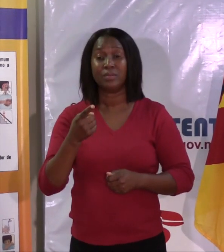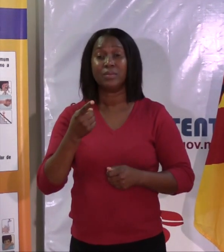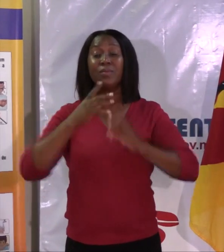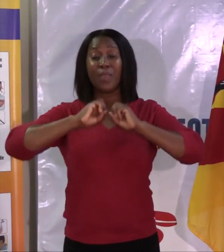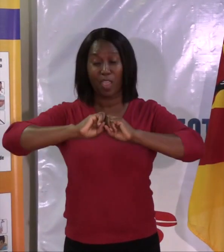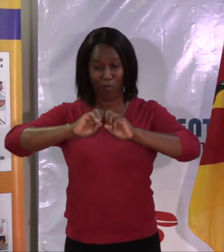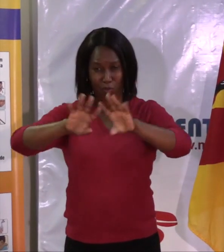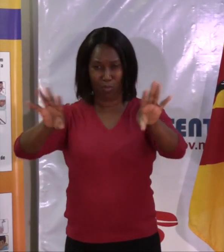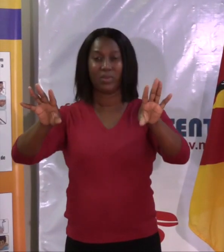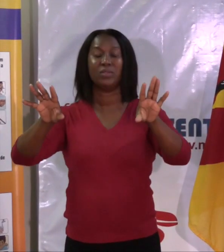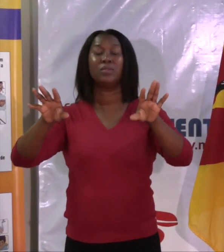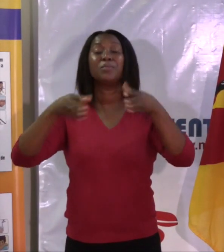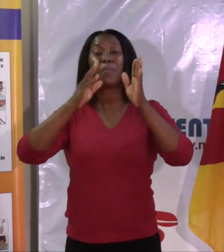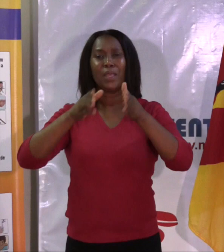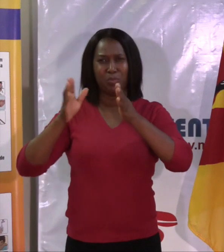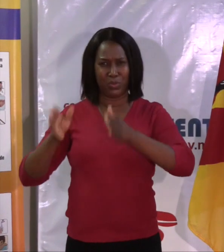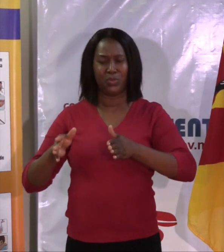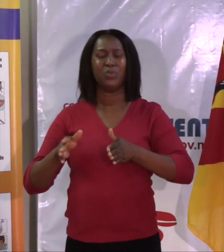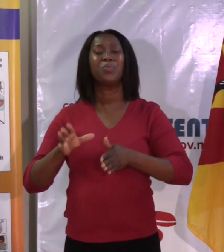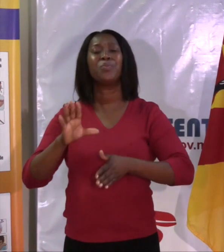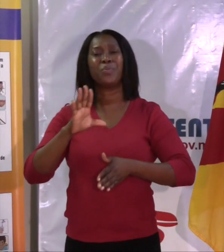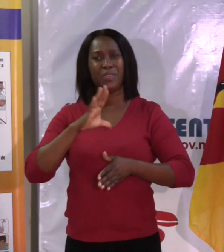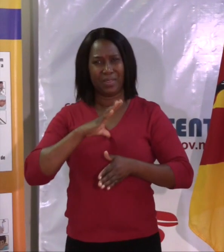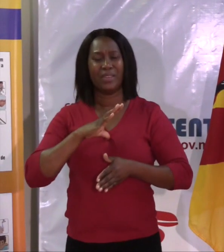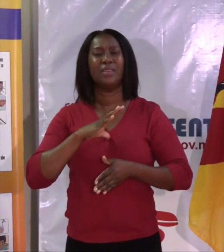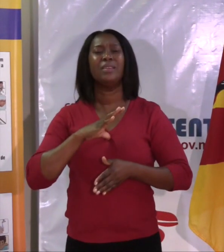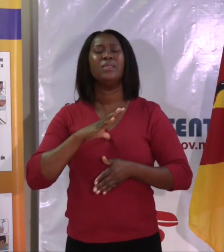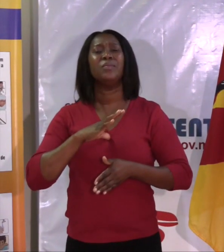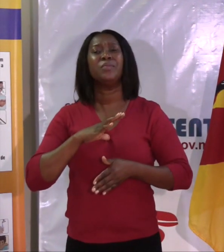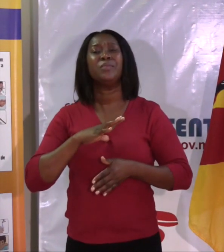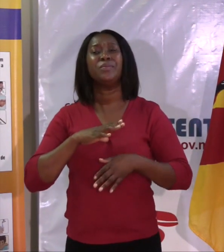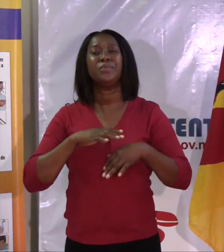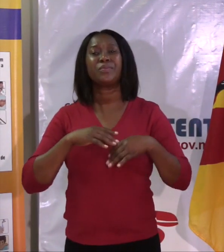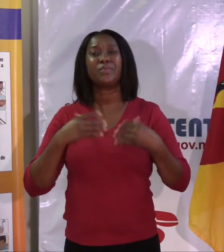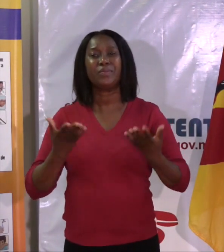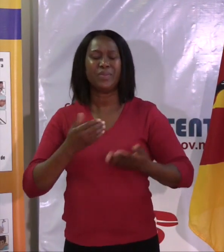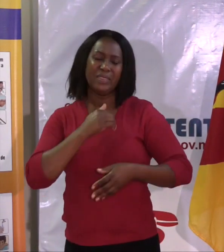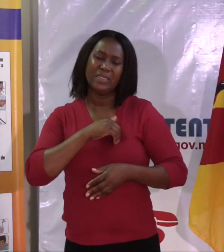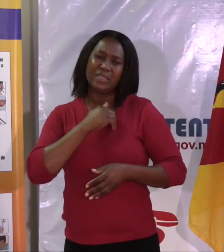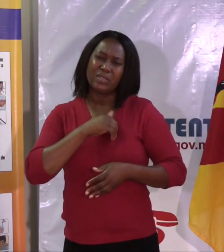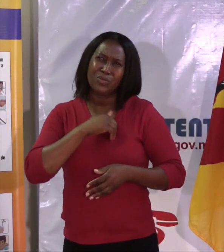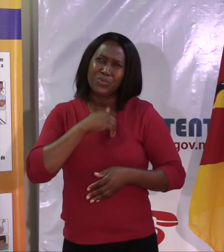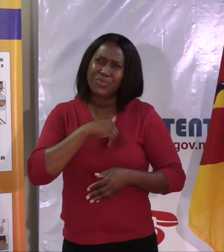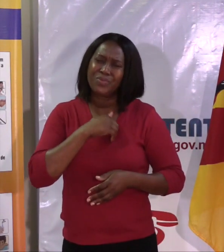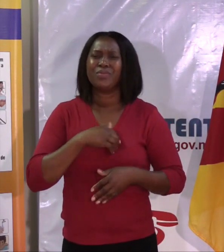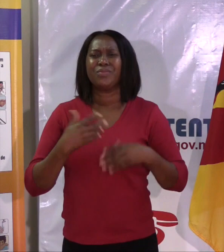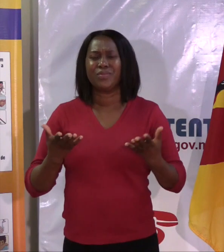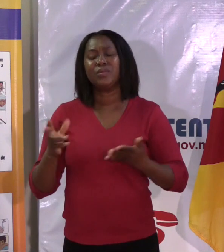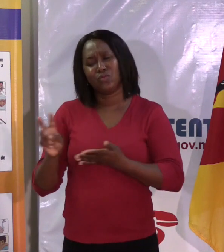que as pessoas têm, a maior parte, têm sintomas mínimos, portanto, estão sendo controlados, estão em